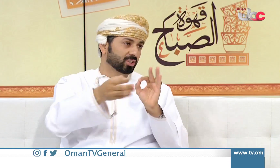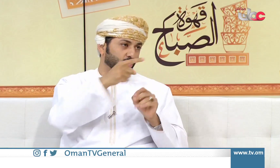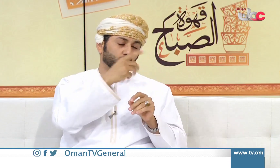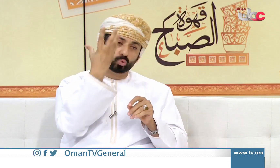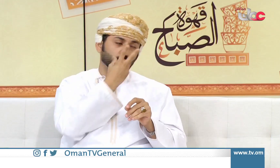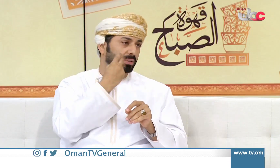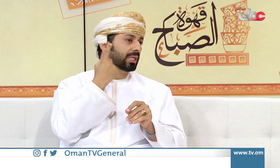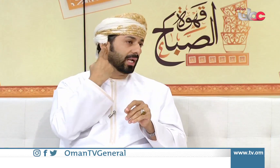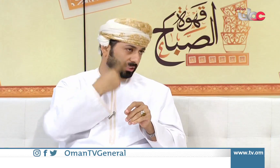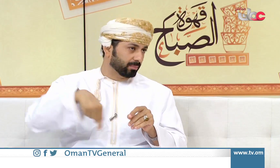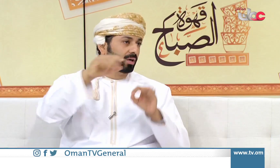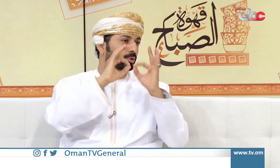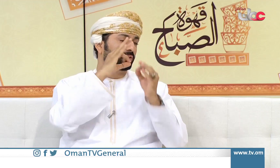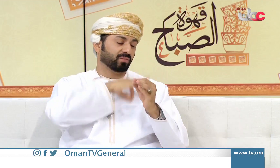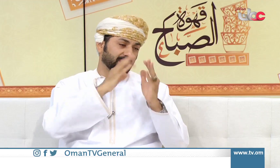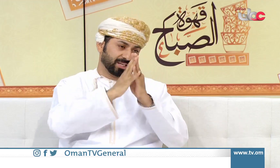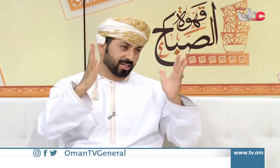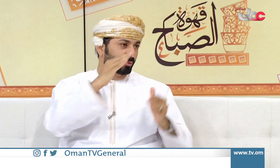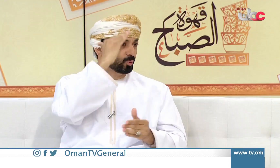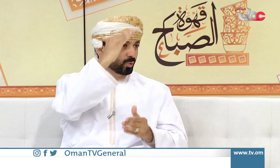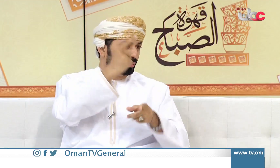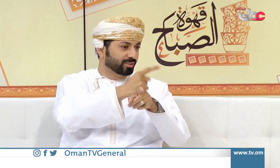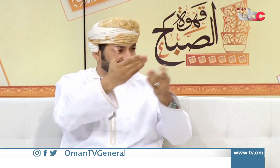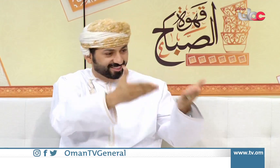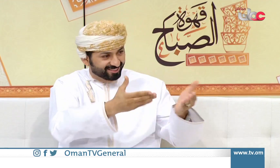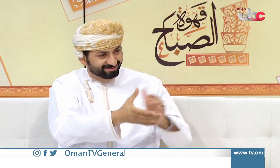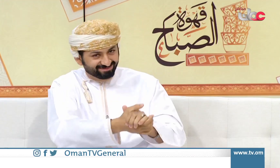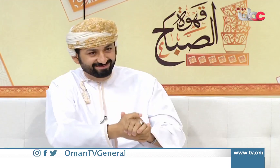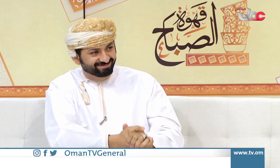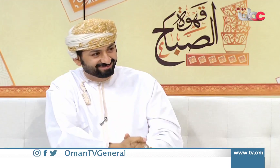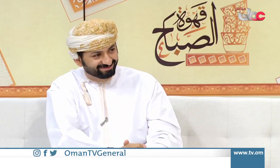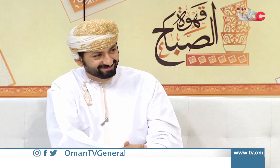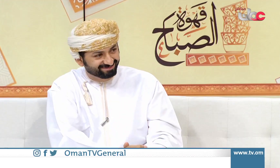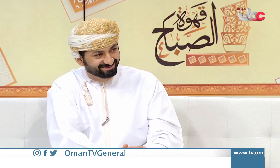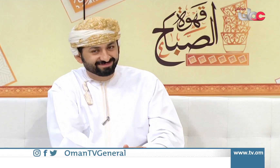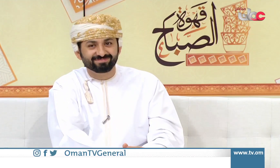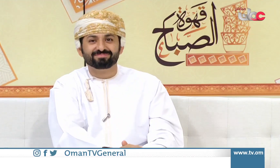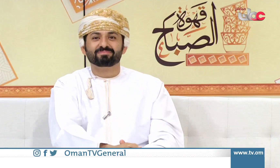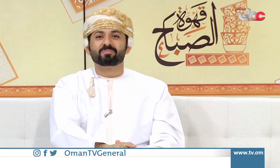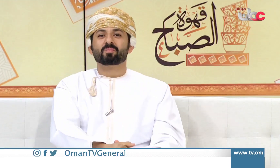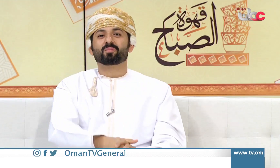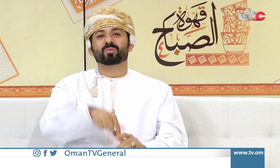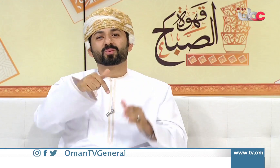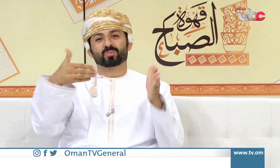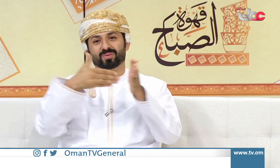على هذا التفصيل والكلام الجميل ونتمنى من المجتمع أن تصل لرسالتك بإذن الله شكرا جزيلا نعم